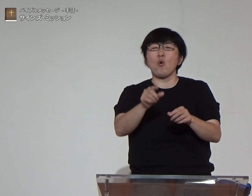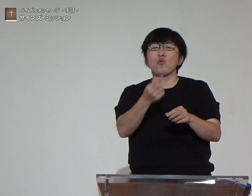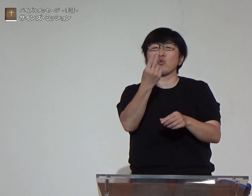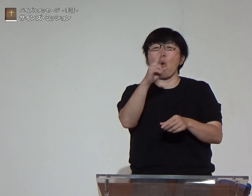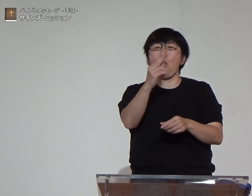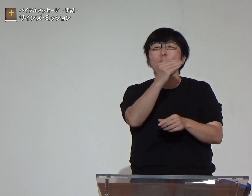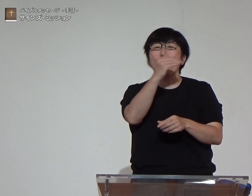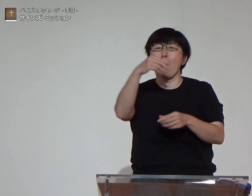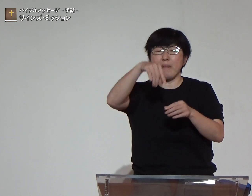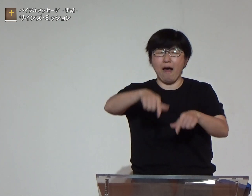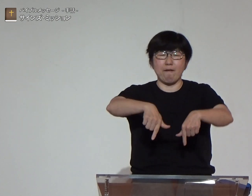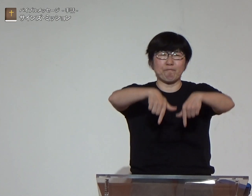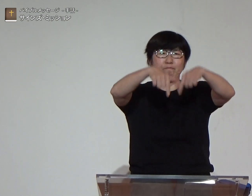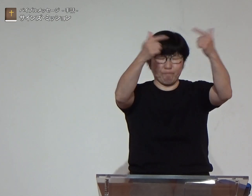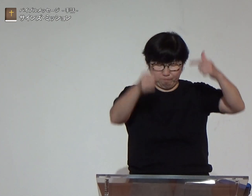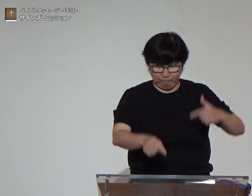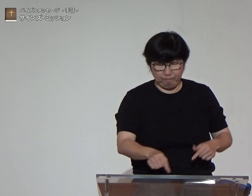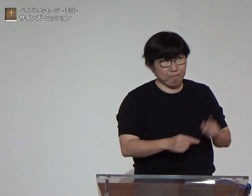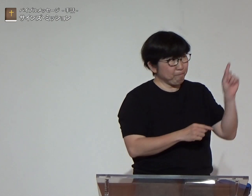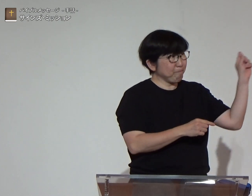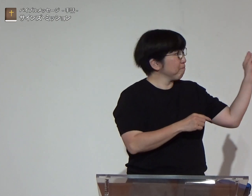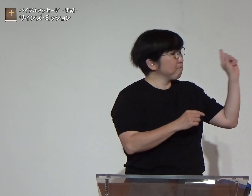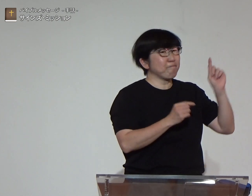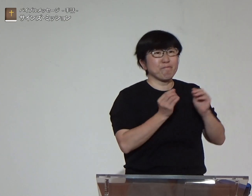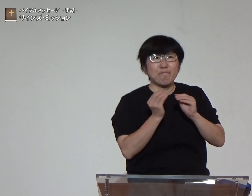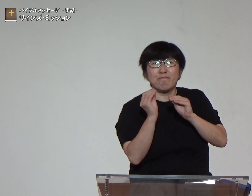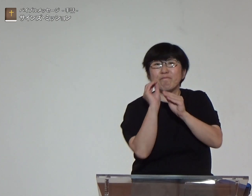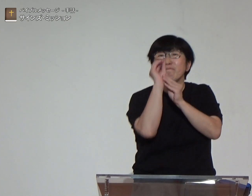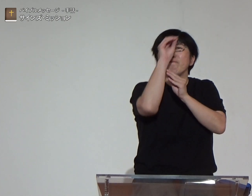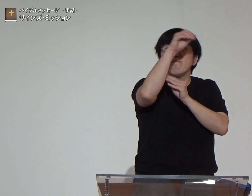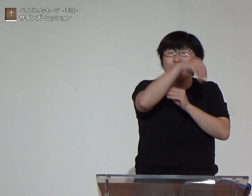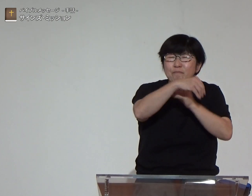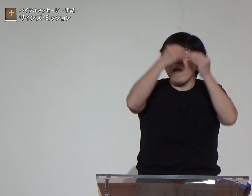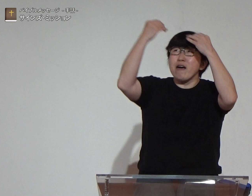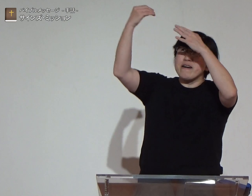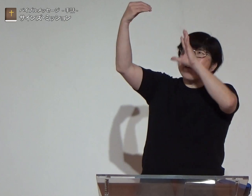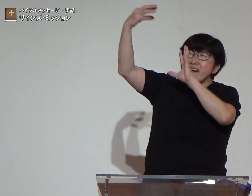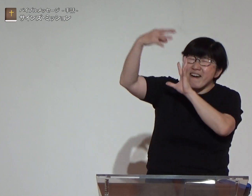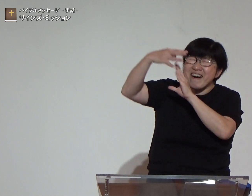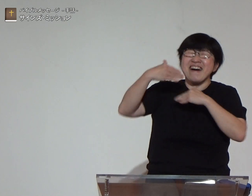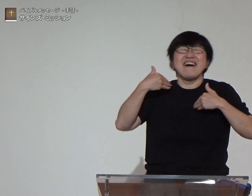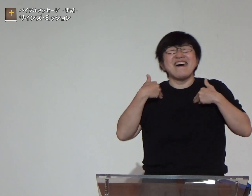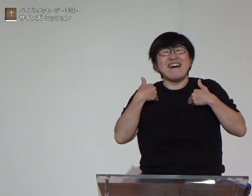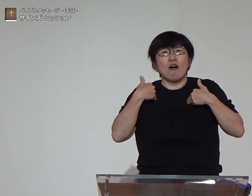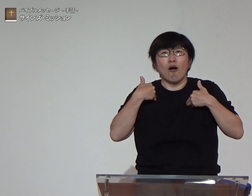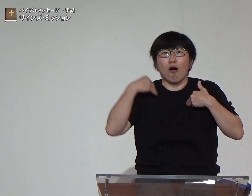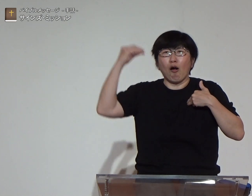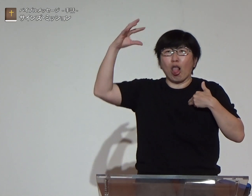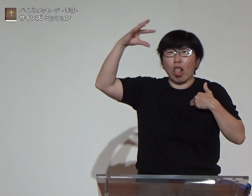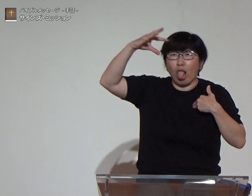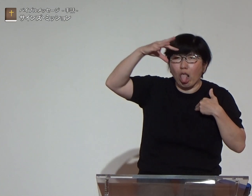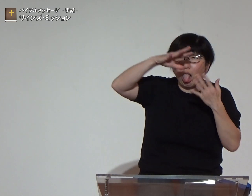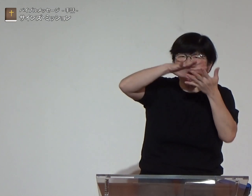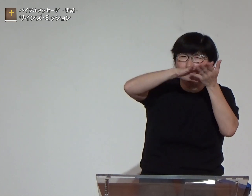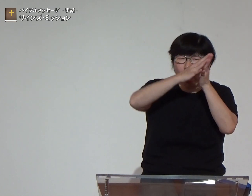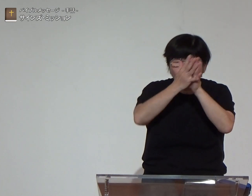様は一本のトウゴマの木を生えさせました日陰がつくると